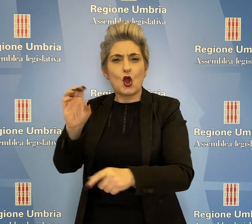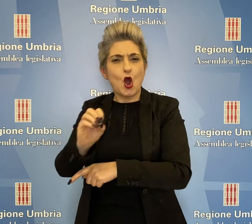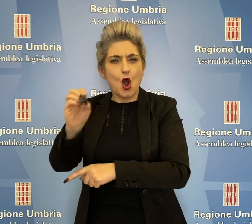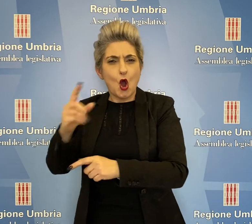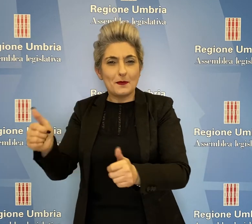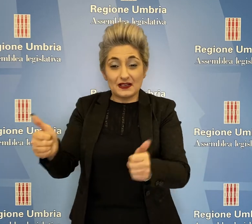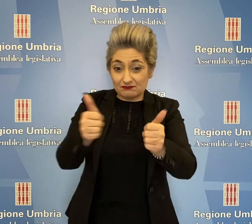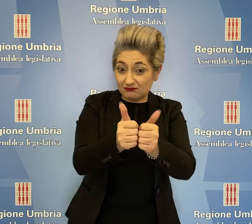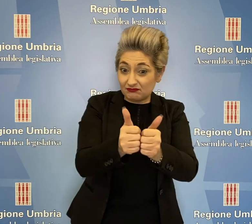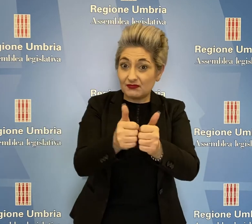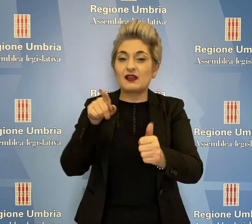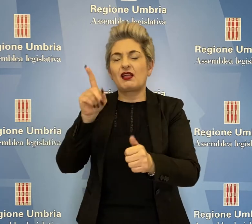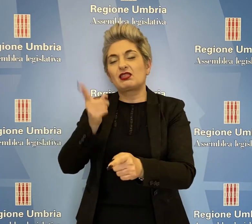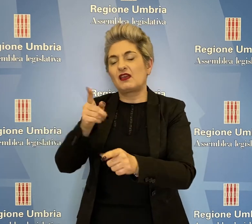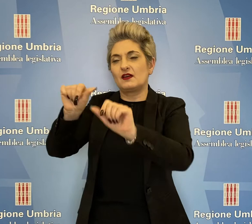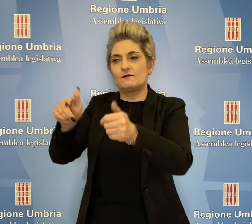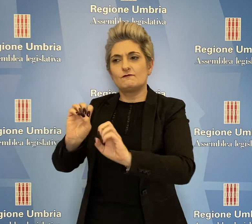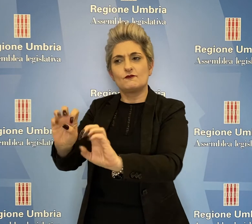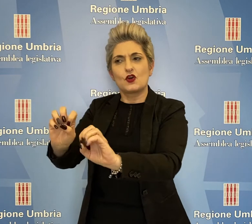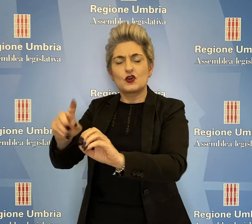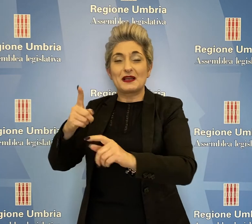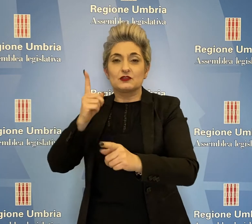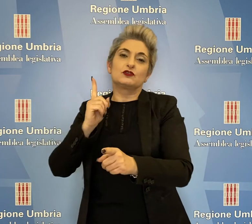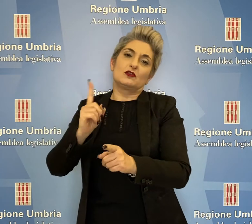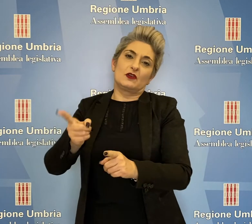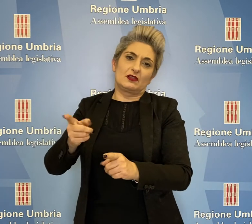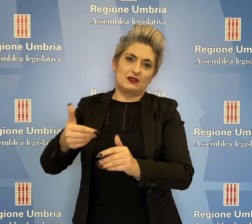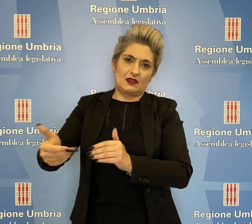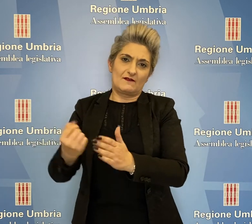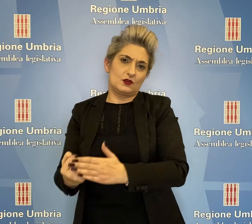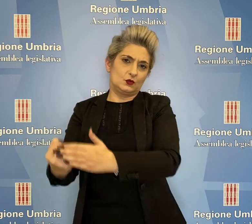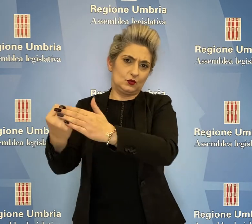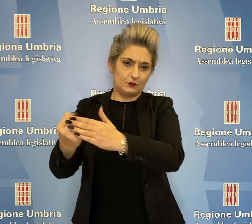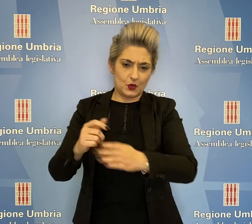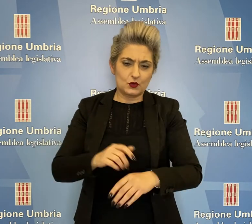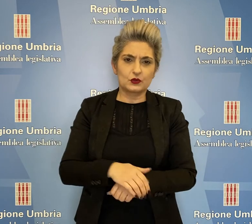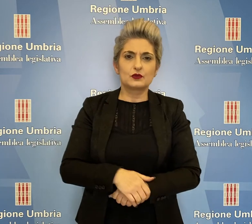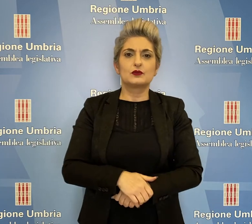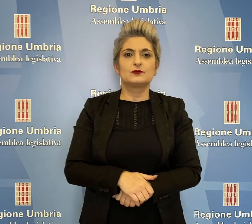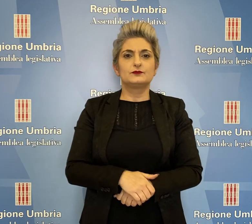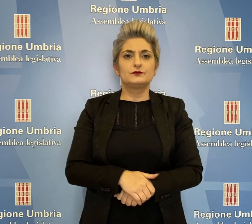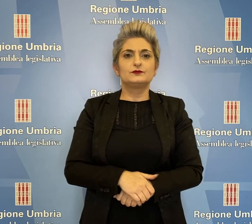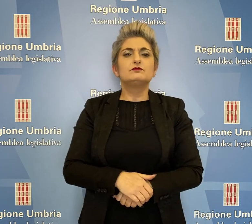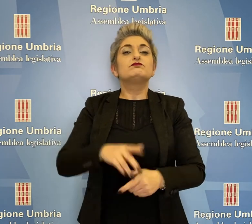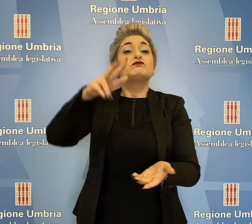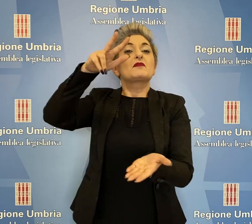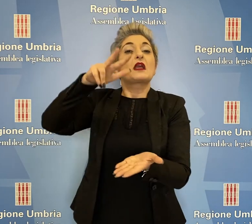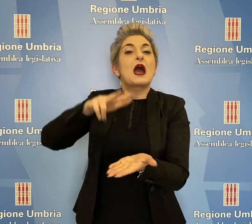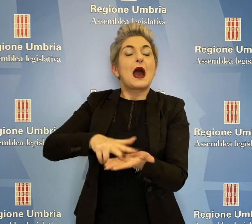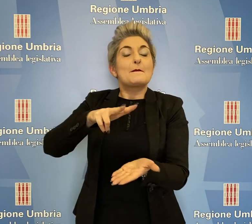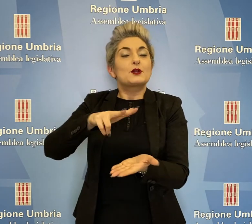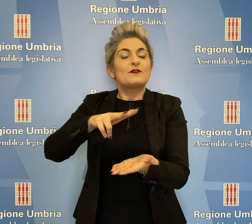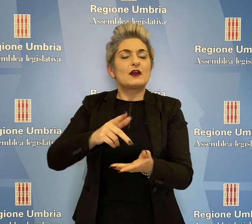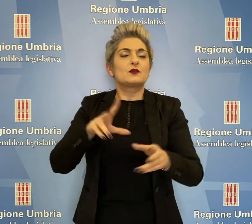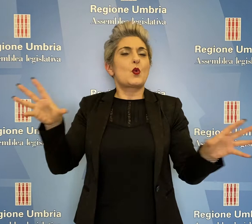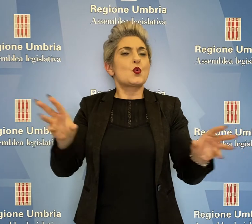personale che vi opera a diretto contatto, peraltro senza una specifica formazione. Approvato all'unanimità il